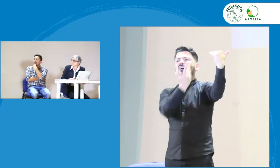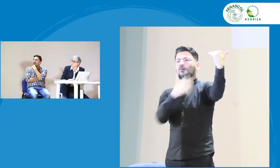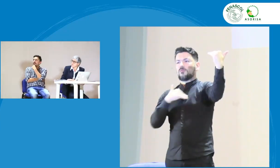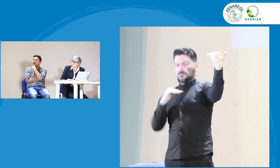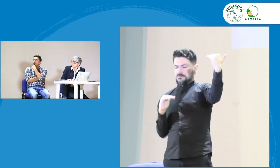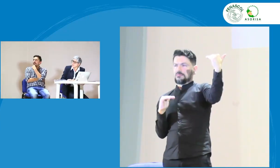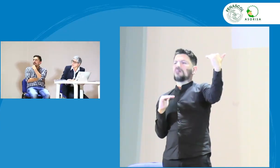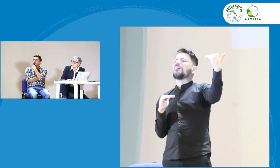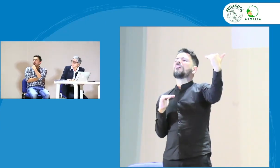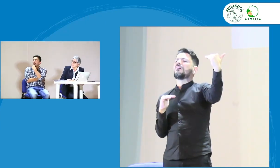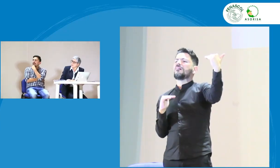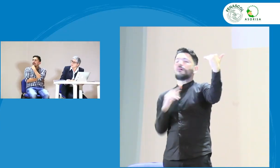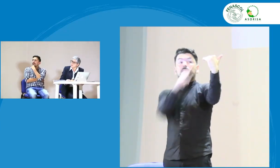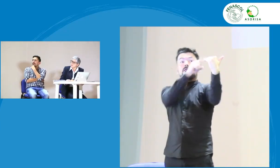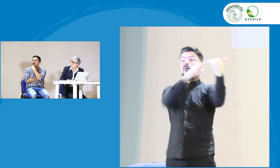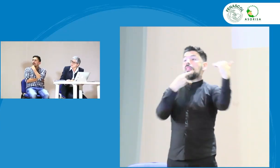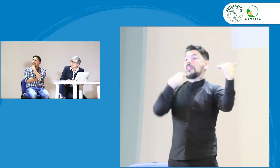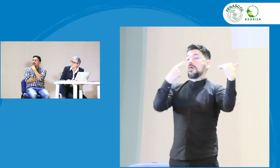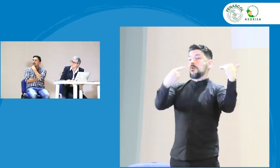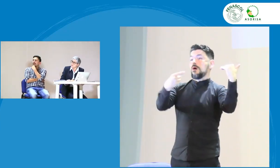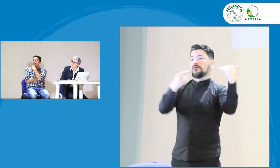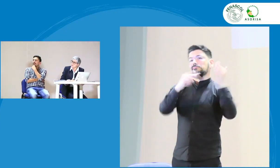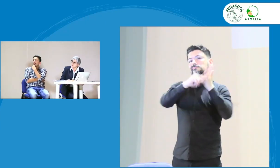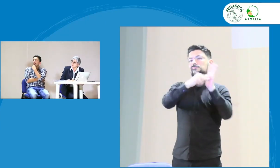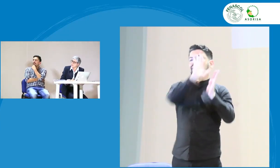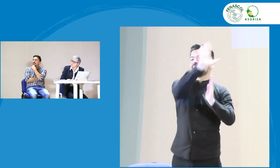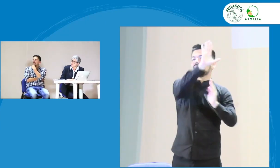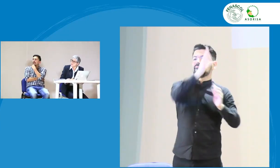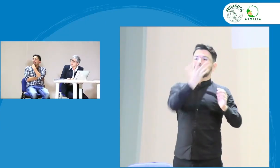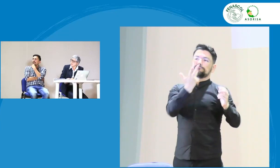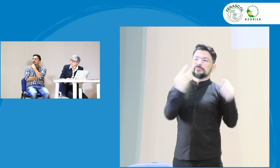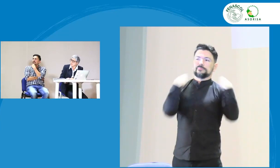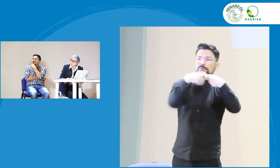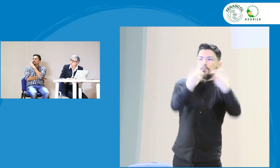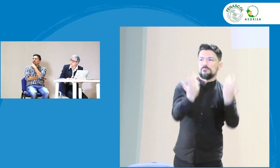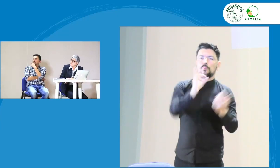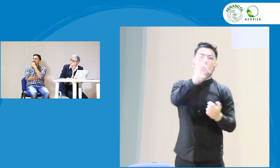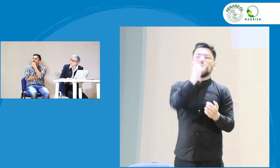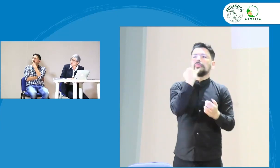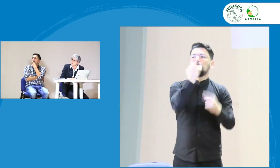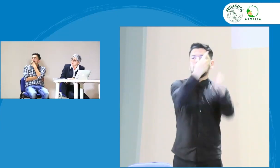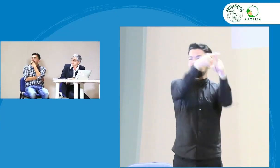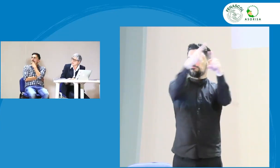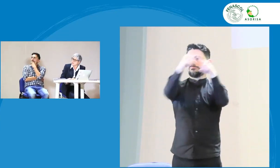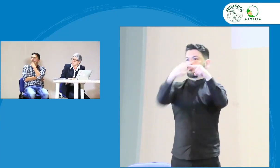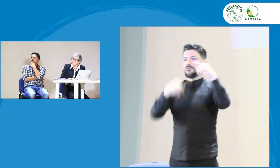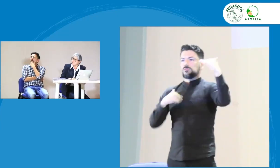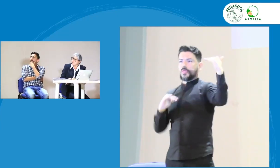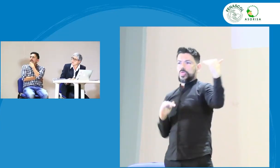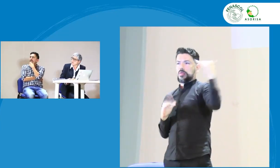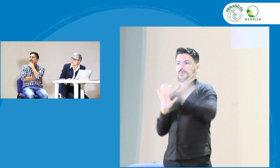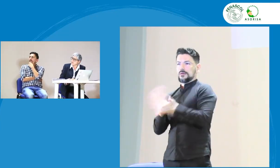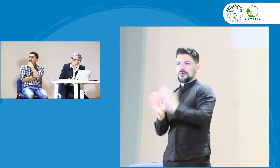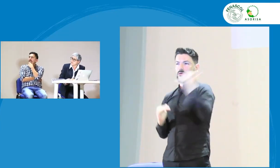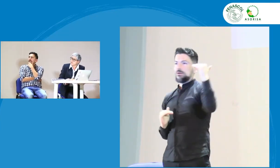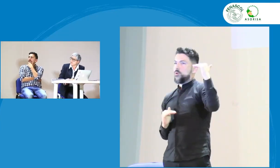la planeación lingüística tiene un estatus, cuatro componentes, estatus, el primero de ellos.